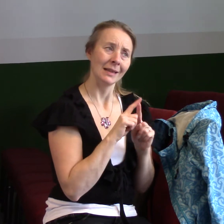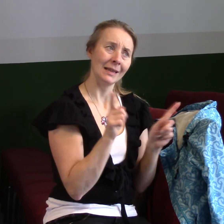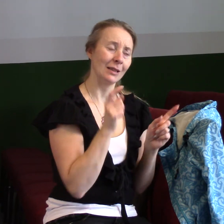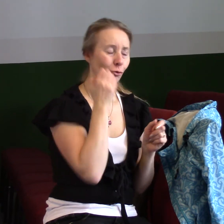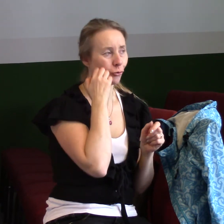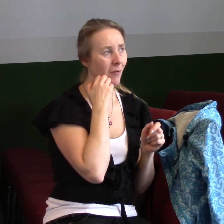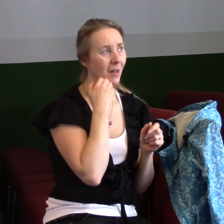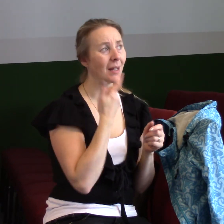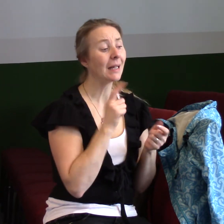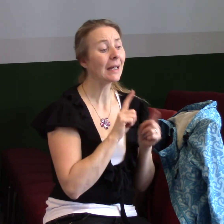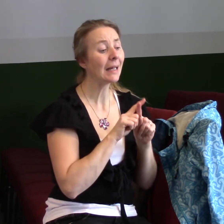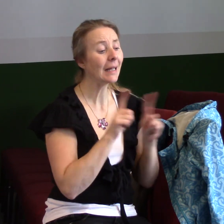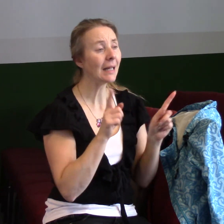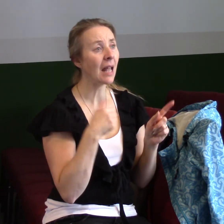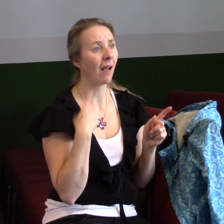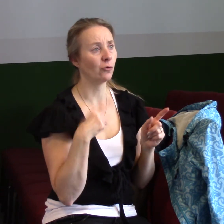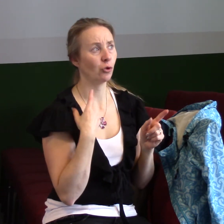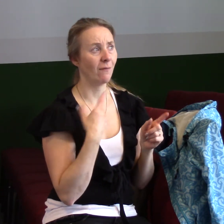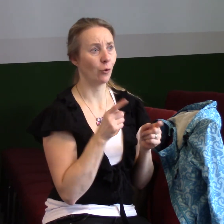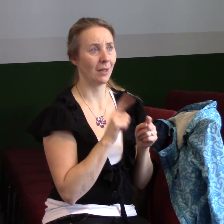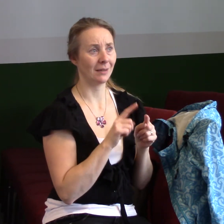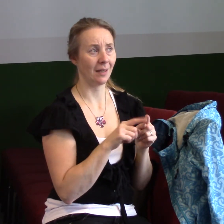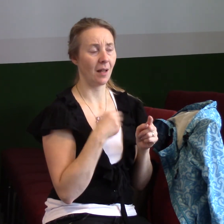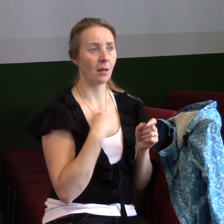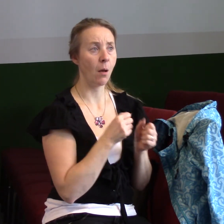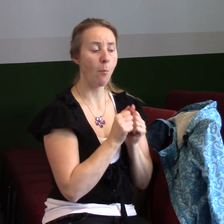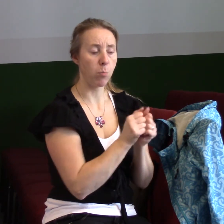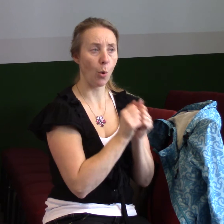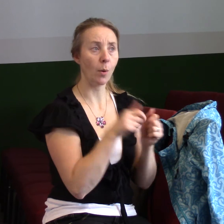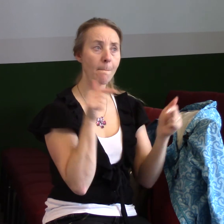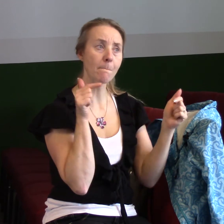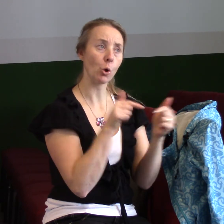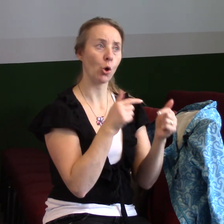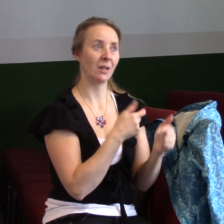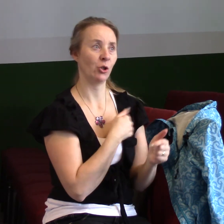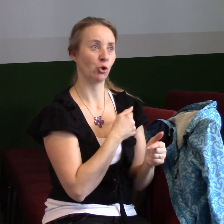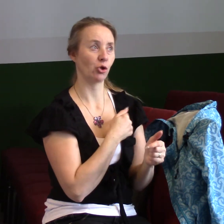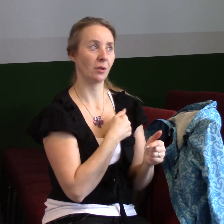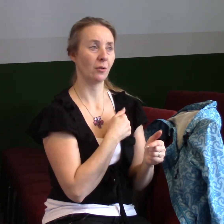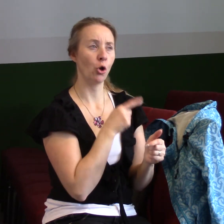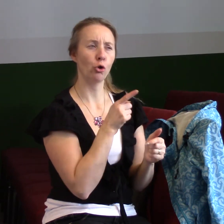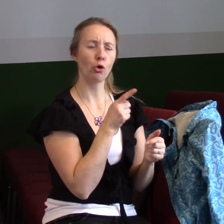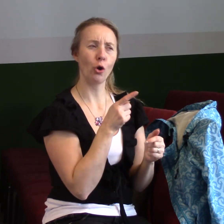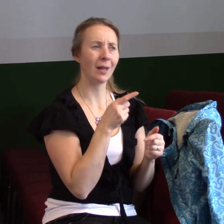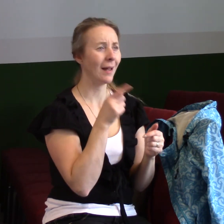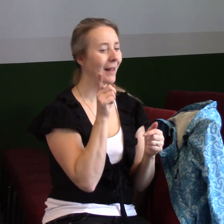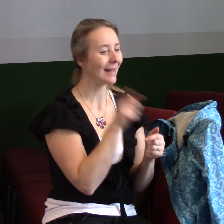našem životě byly jinak. Bojujeme proti hříchu. To je nekonečný souboj a zápas.